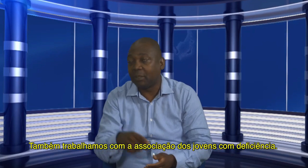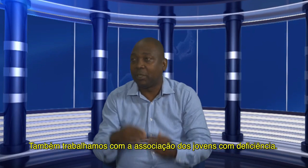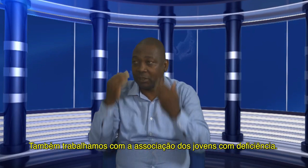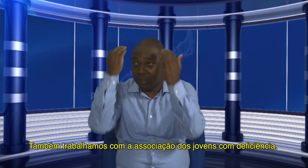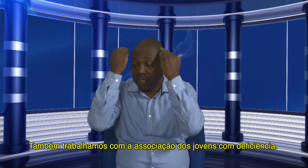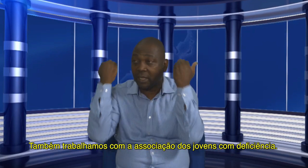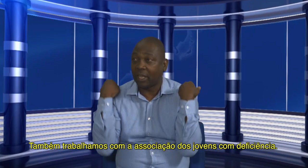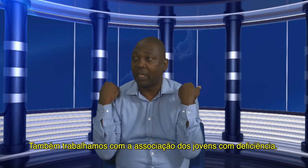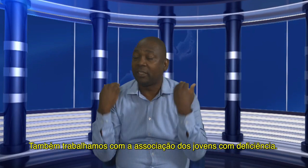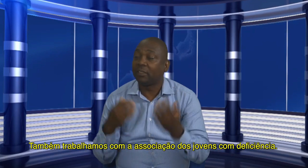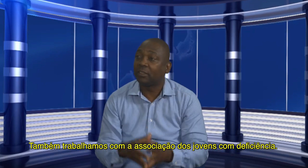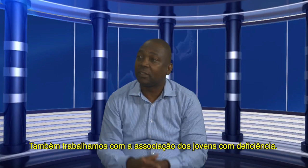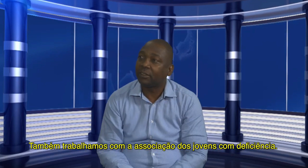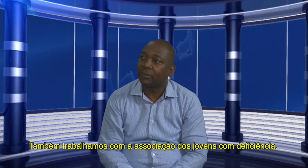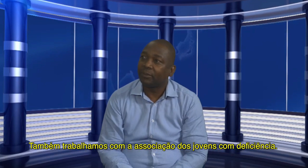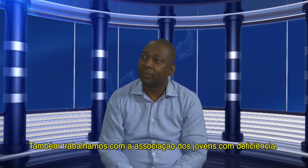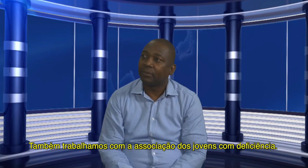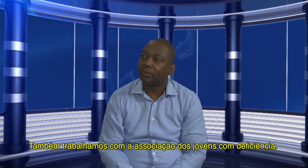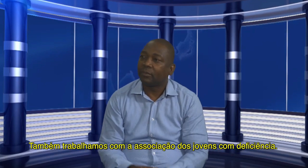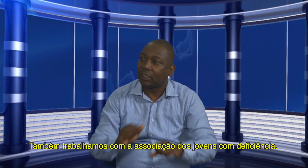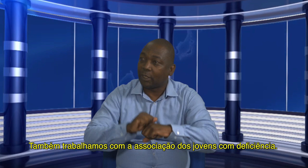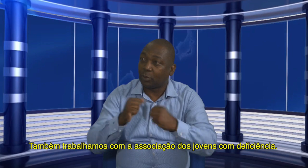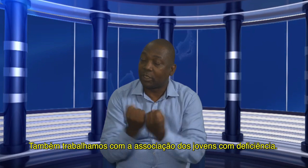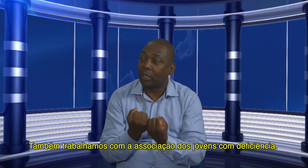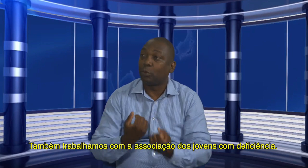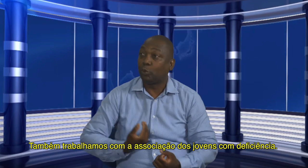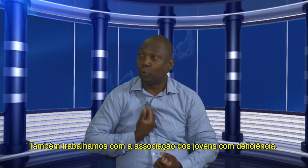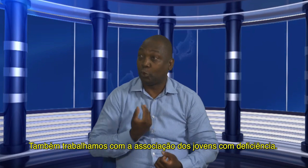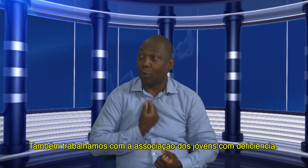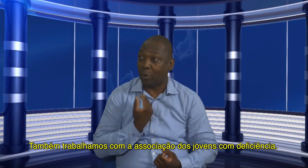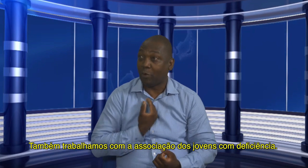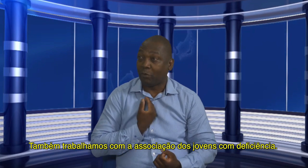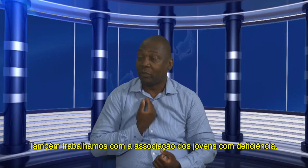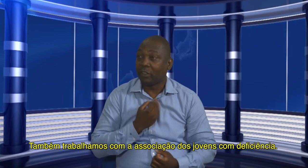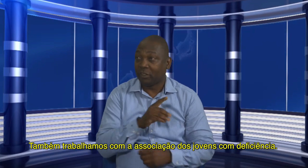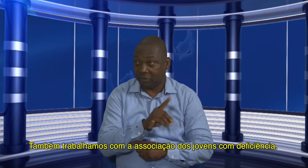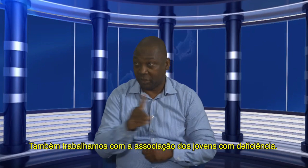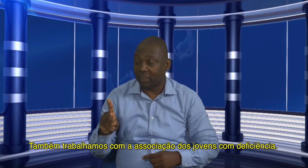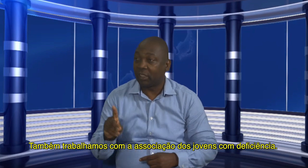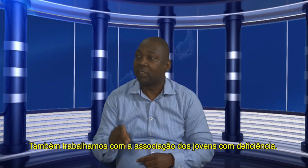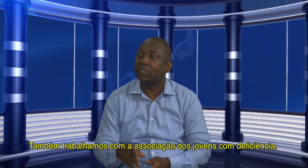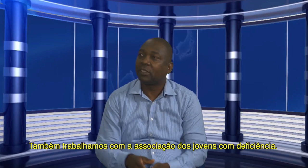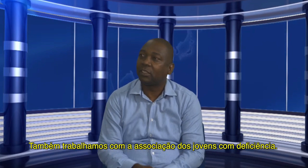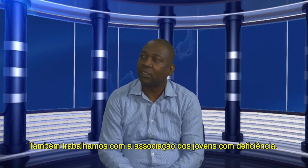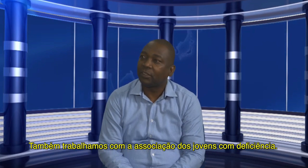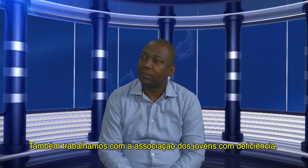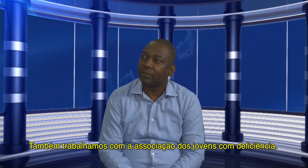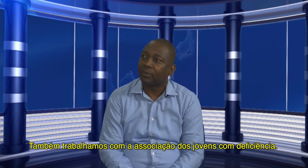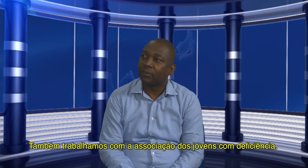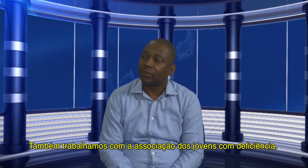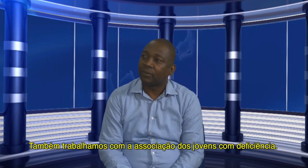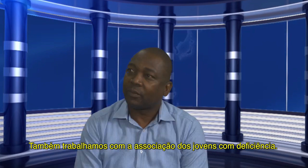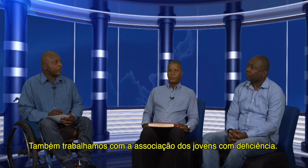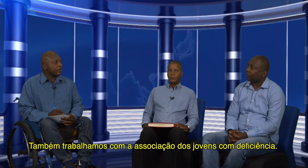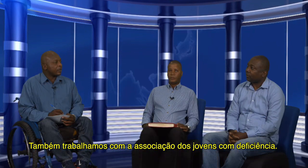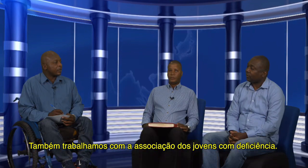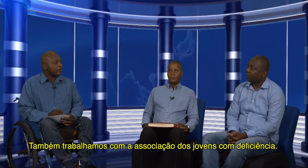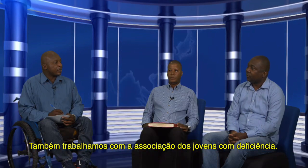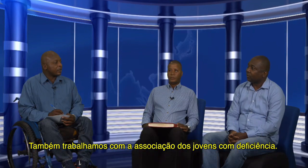trabalhamos neste local e também estamos em parceria com os jovens